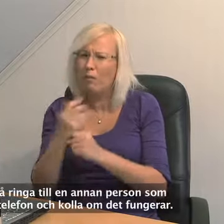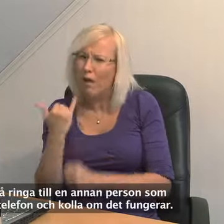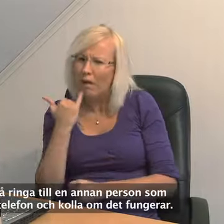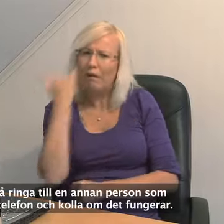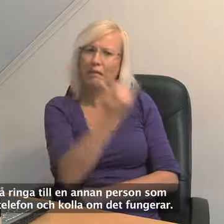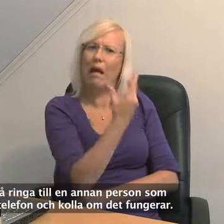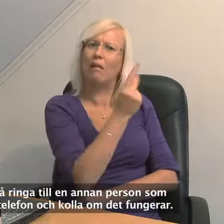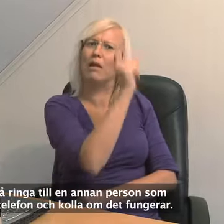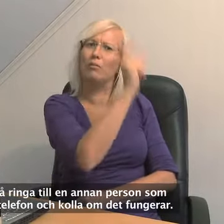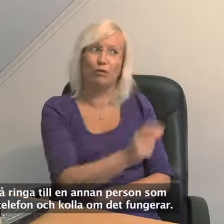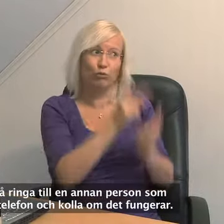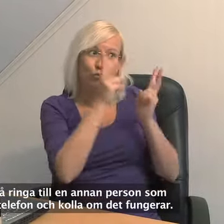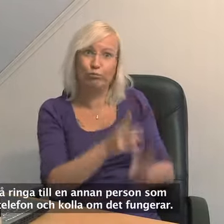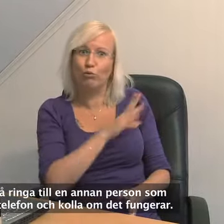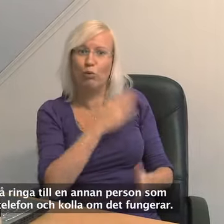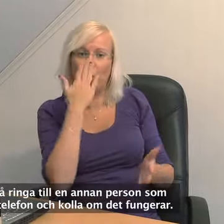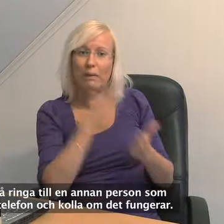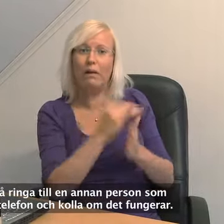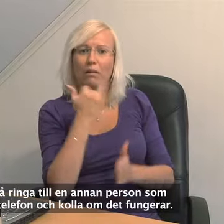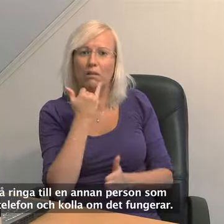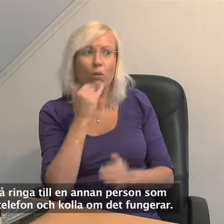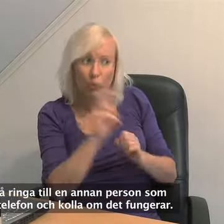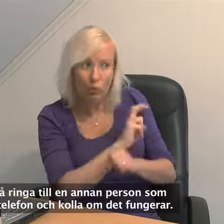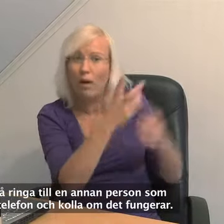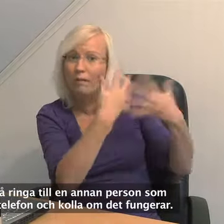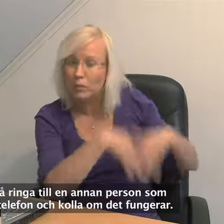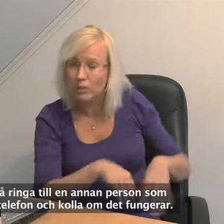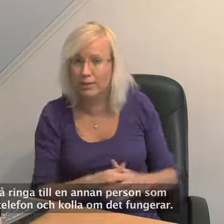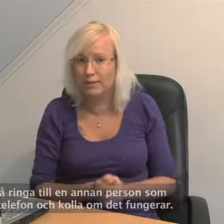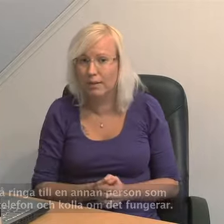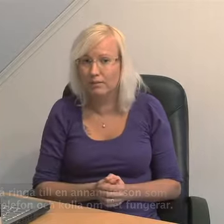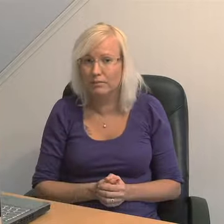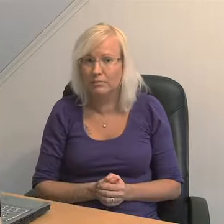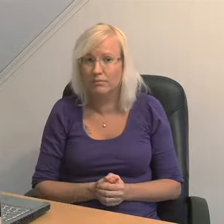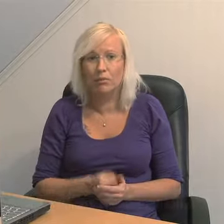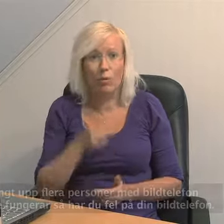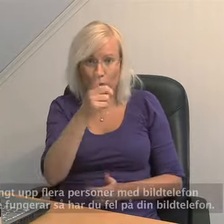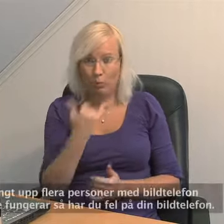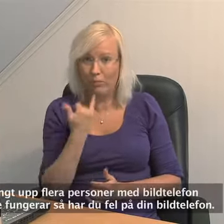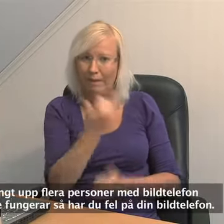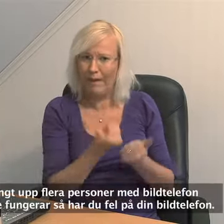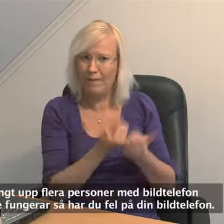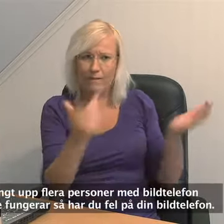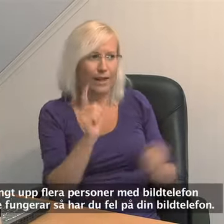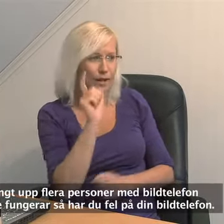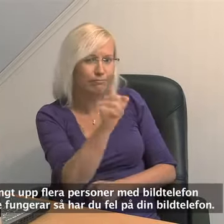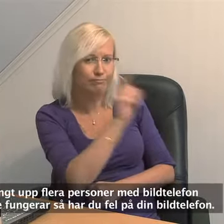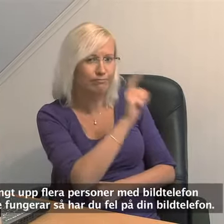ringa till en annan person som har bildtelefon och kolla om det fungerar. Om du har ringt upp flera personer med